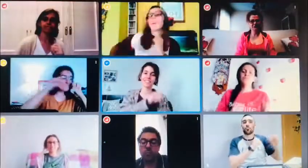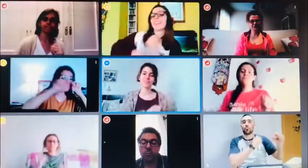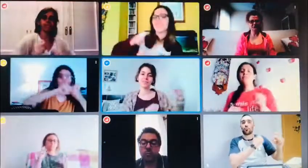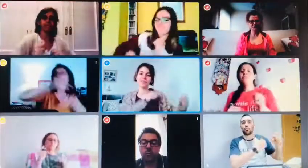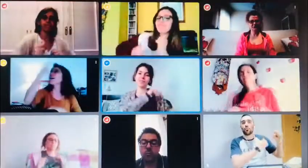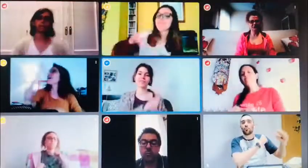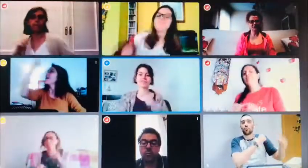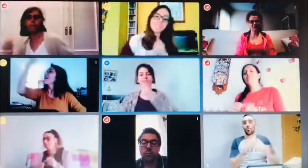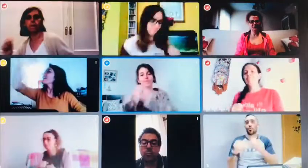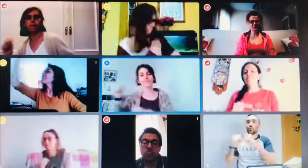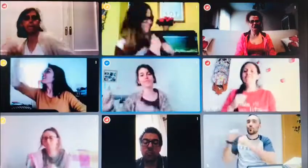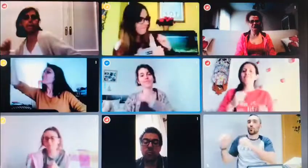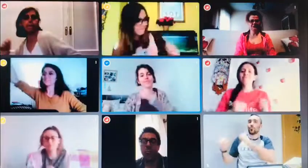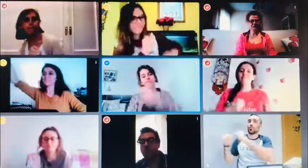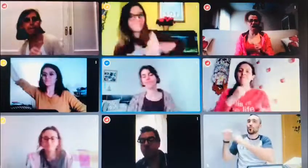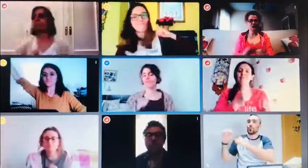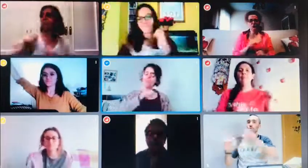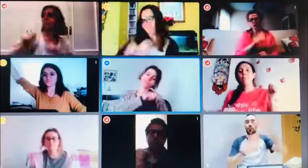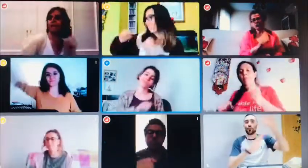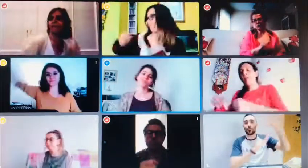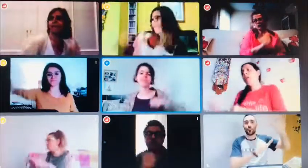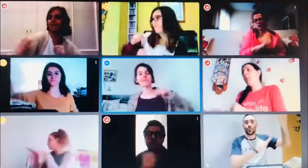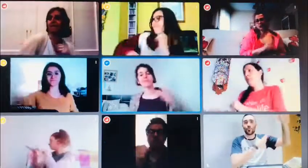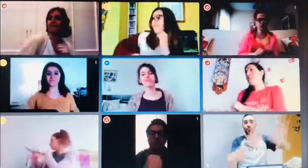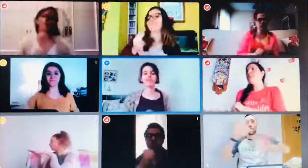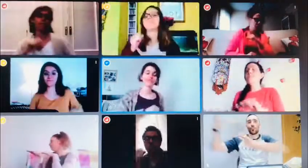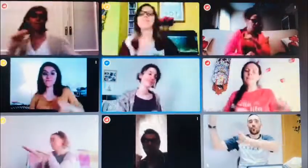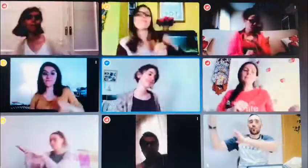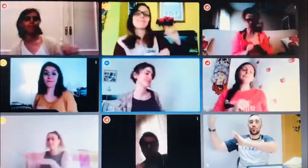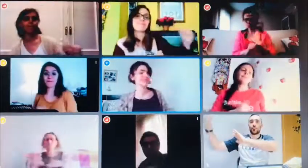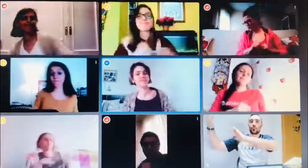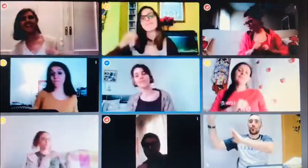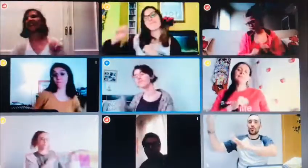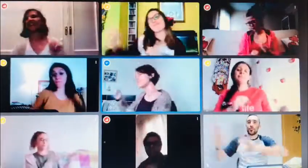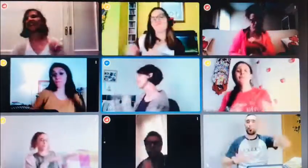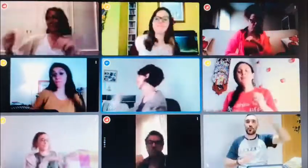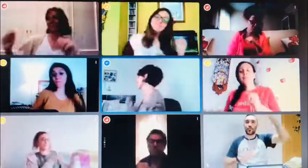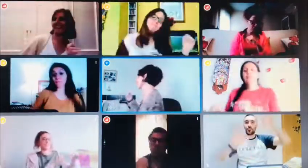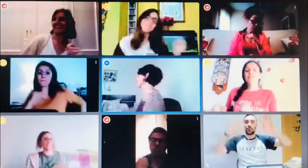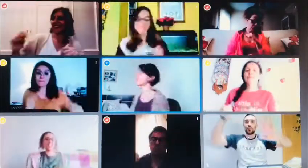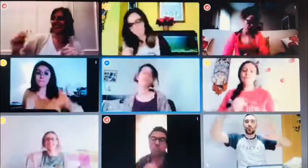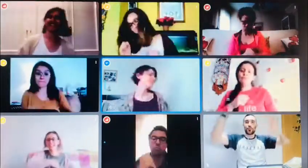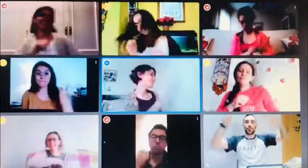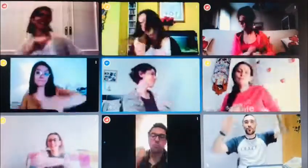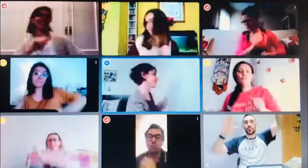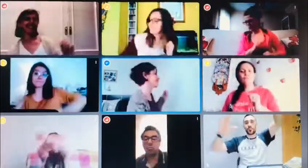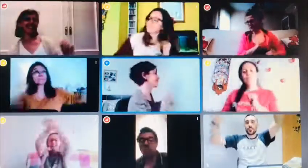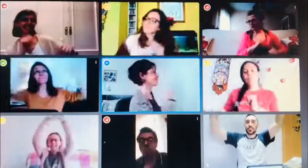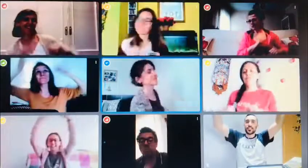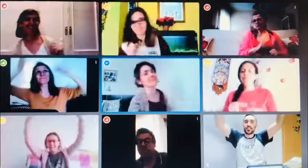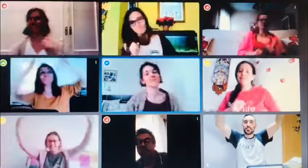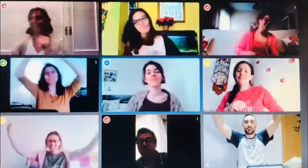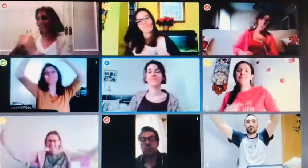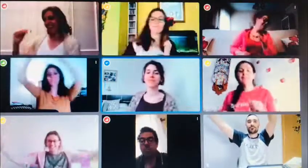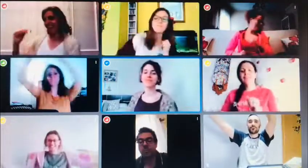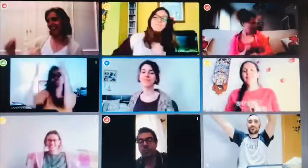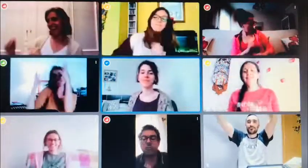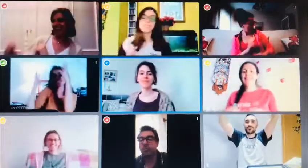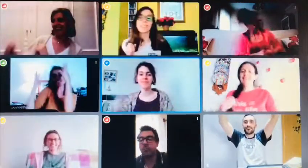fue, quitarse los miedos,